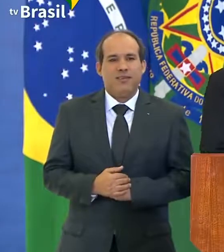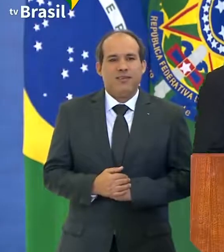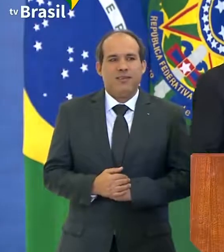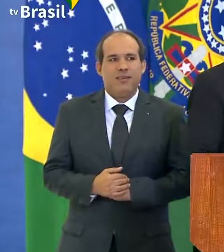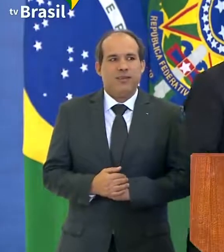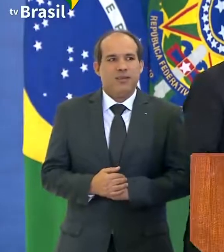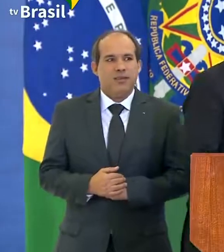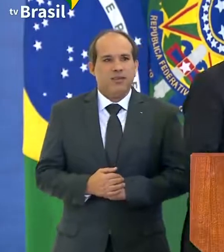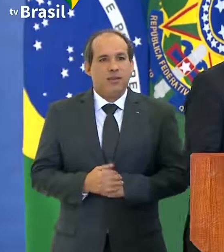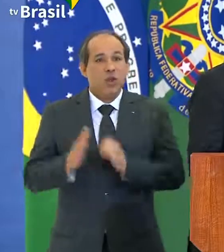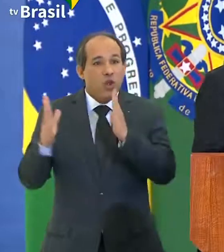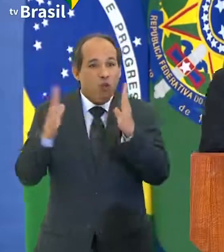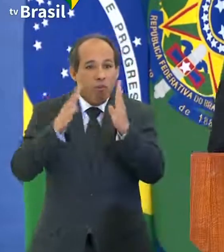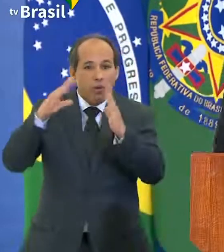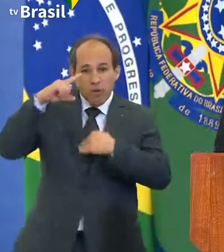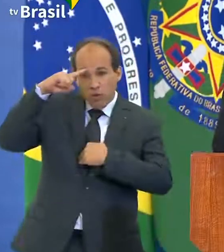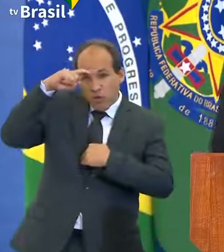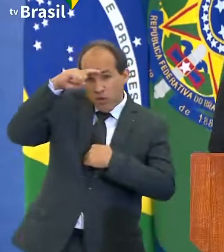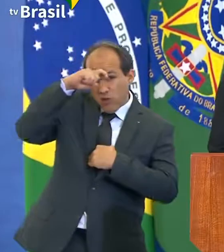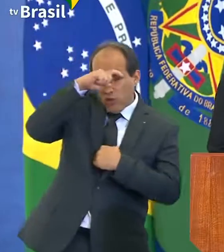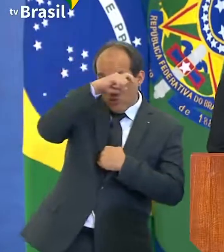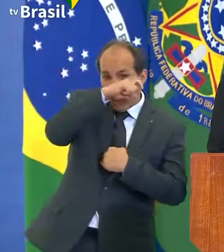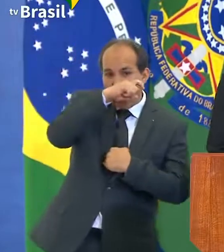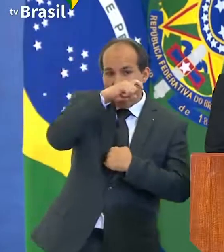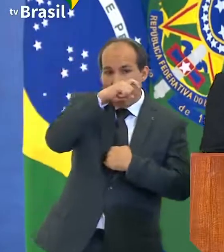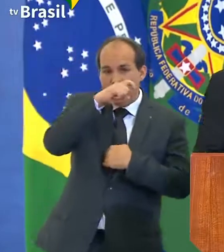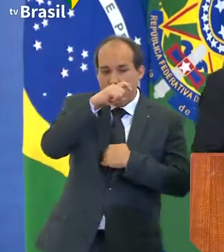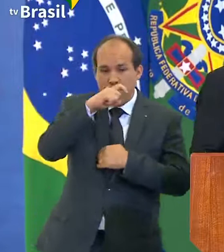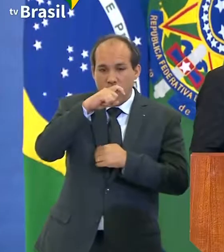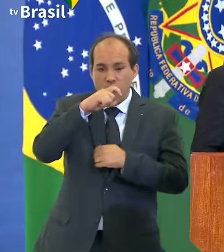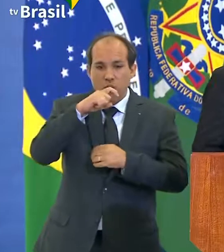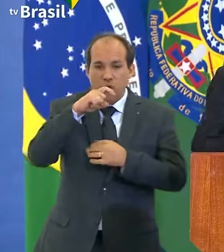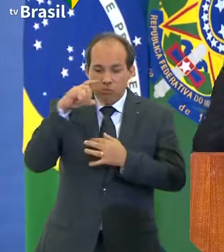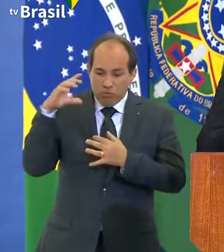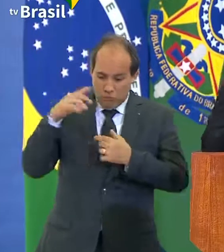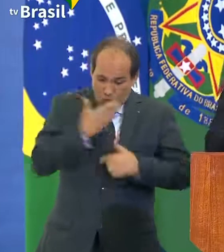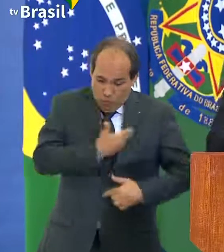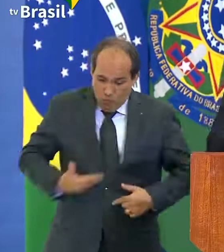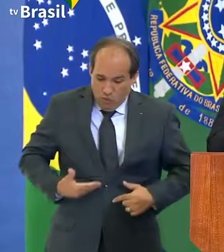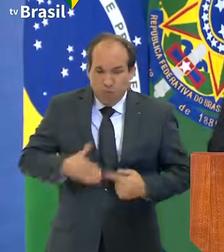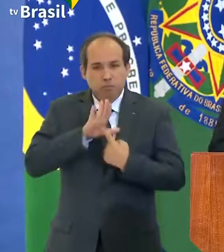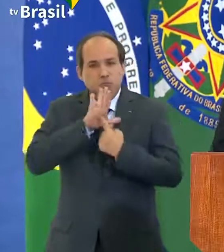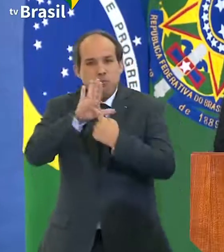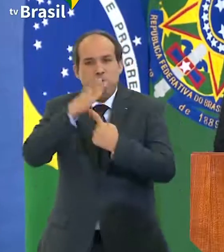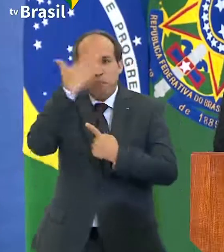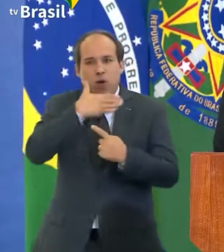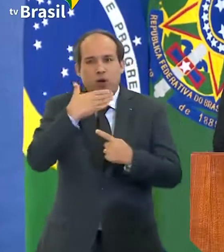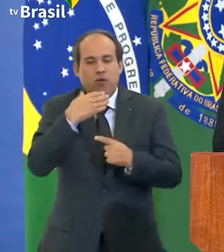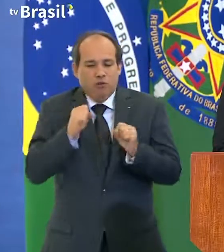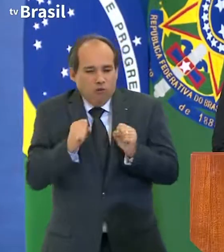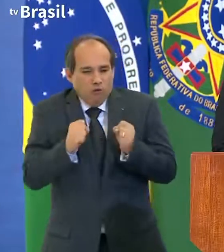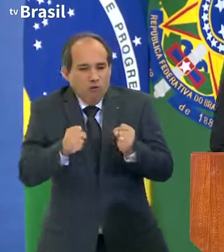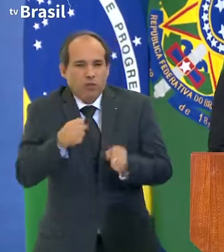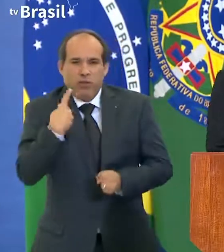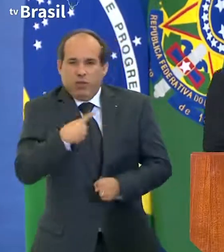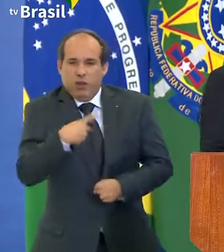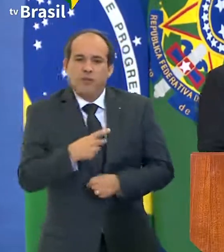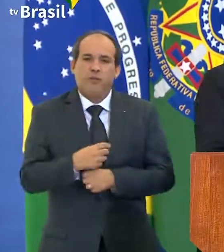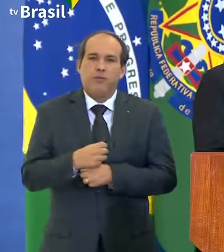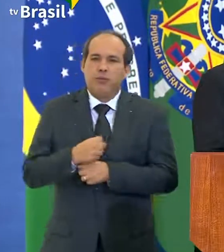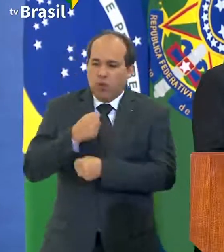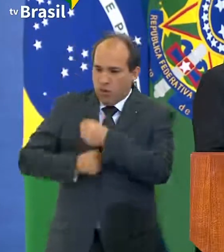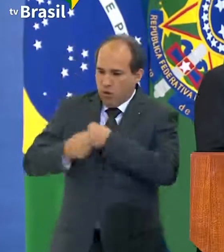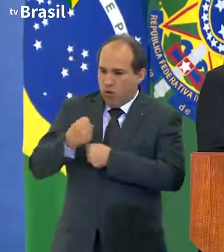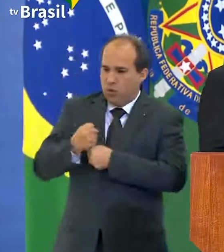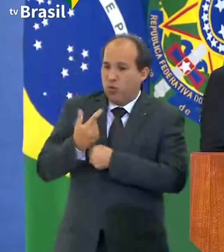é na dificuldade que um governo mostra a sua força, o ano passado foi